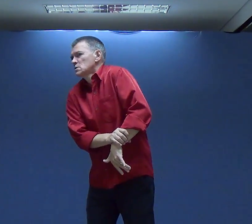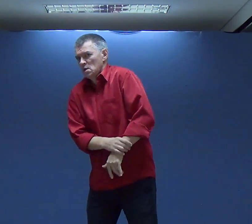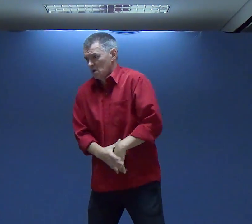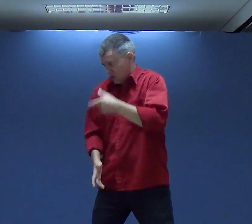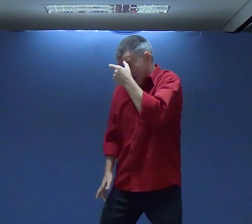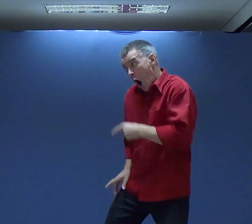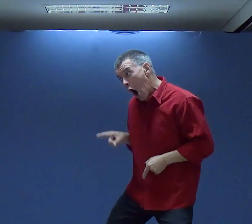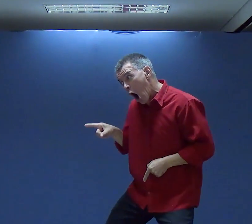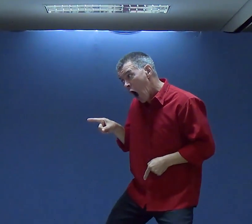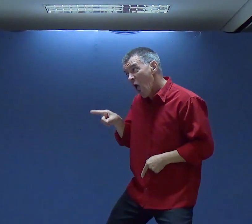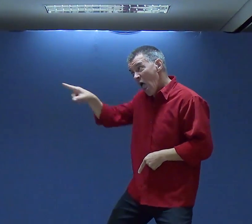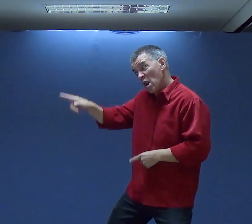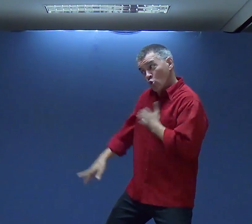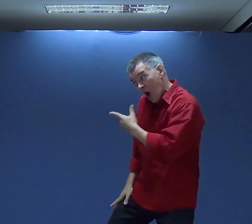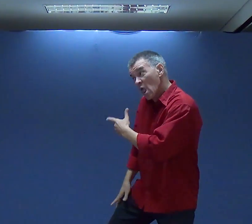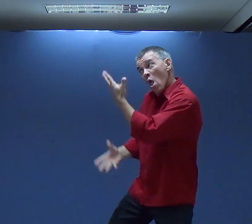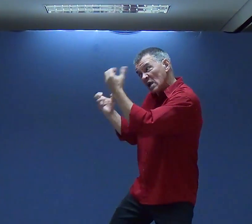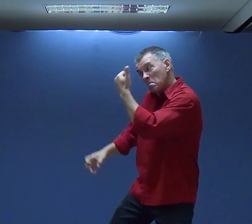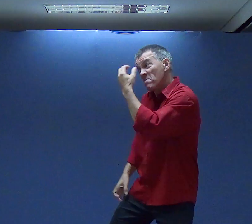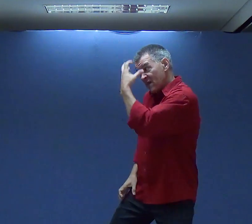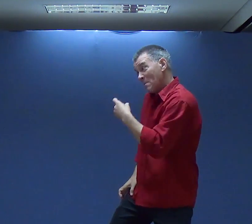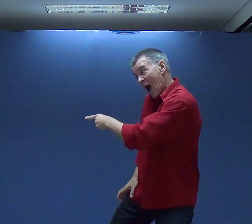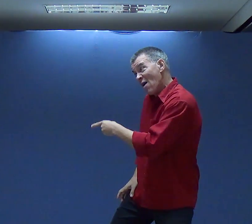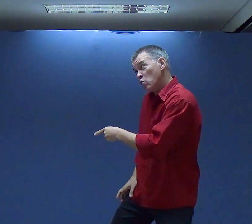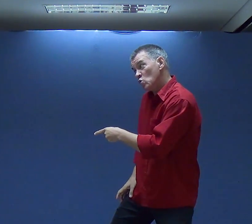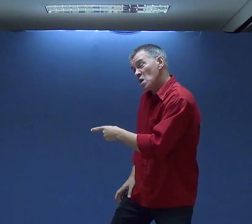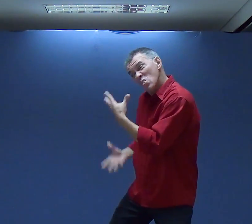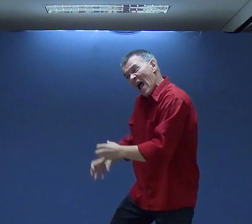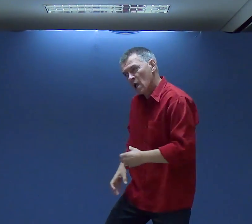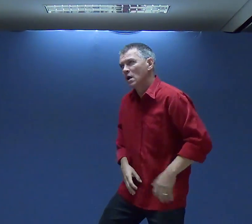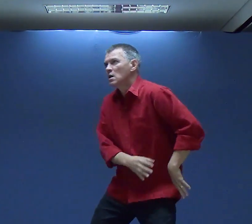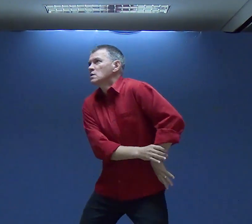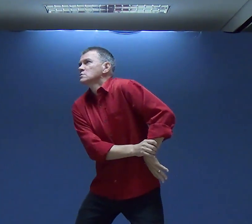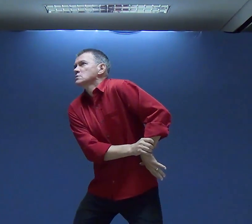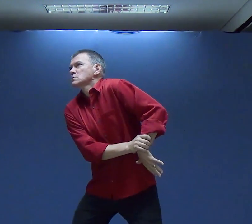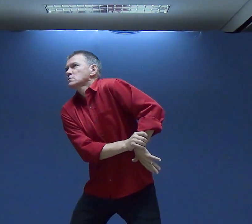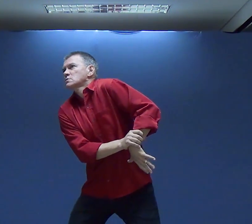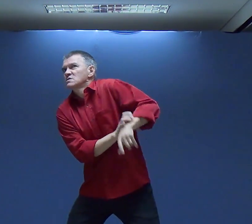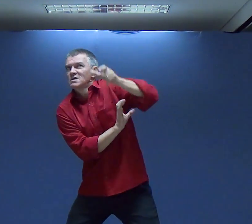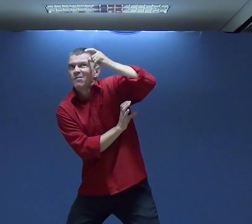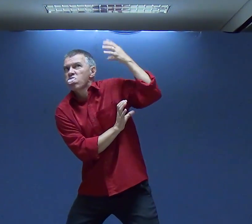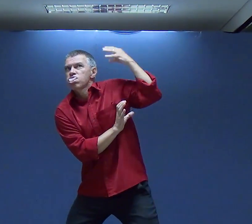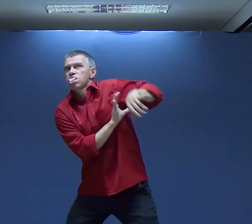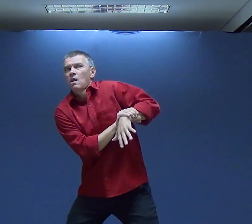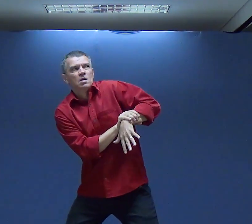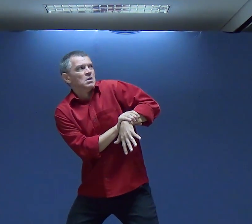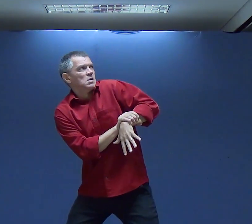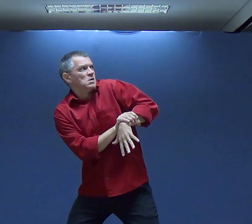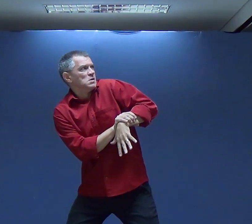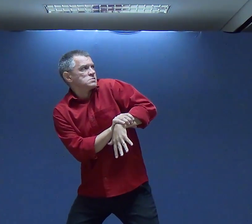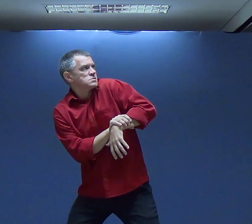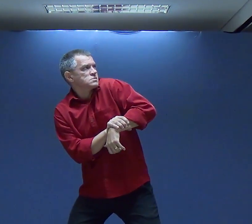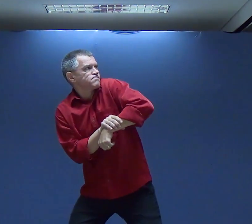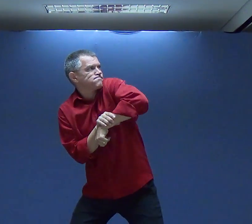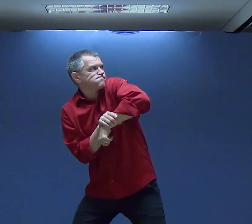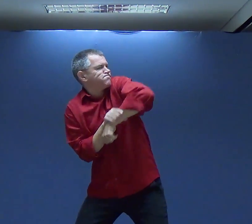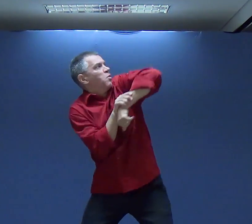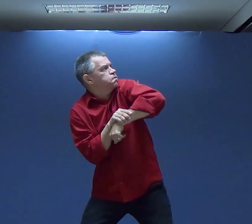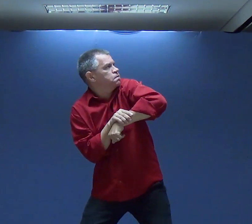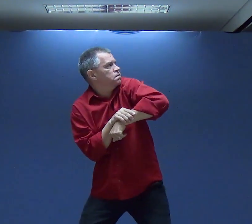consigo fazer nada Falar nada E o diabo parece que diz Oh, para E o diabo fica buzinando Em